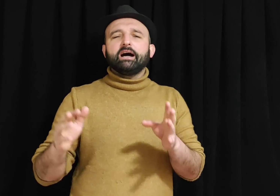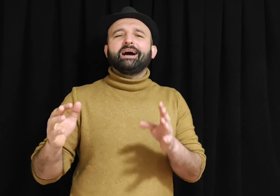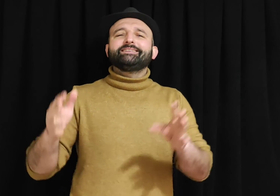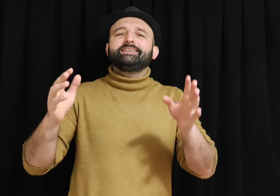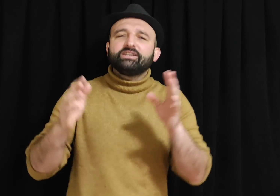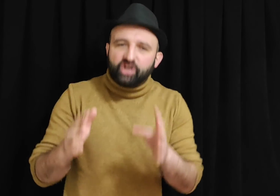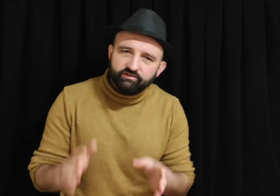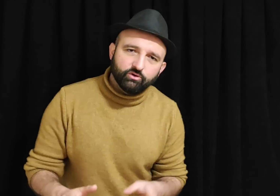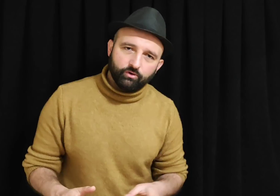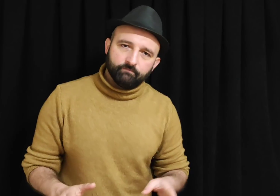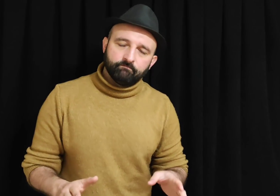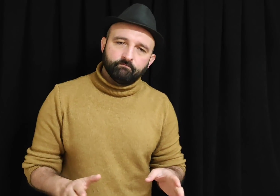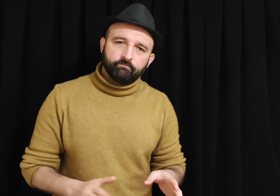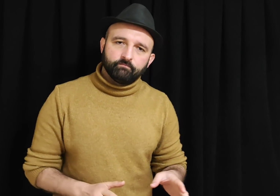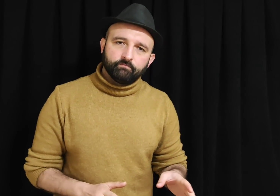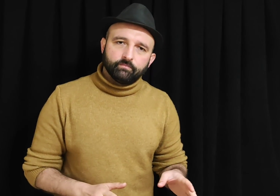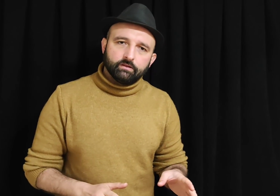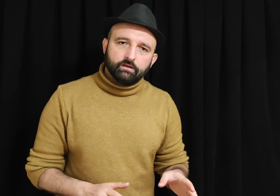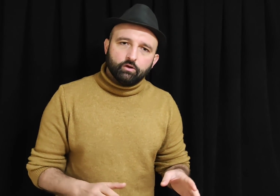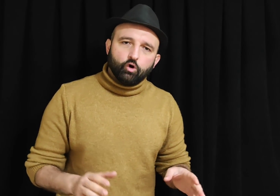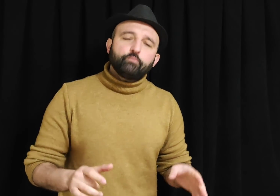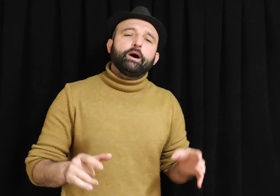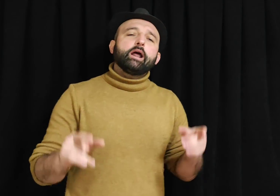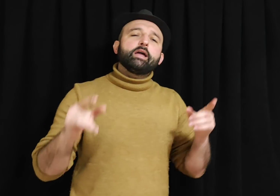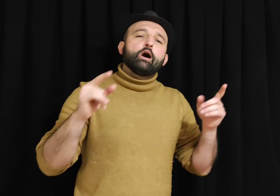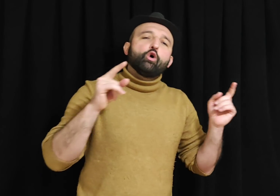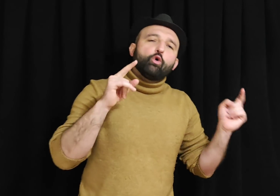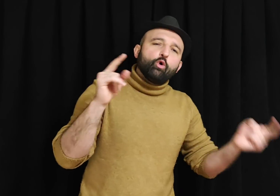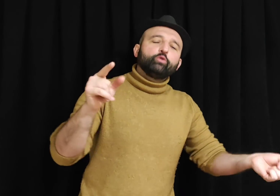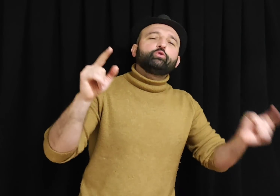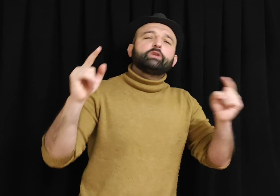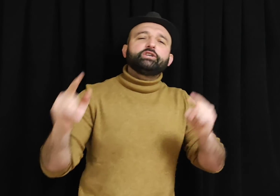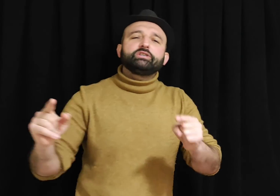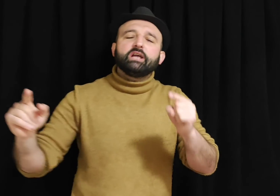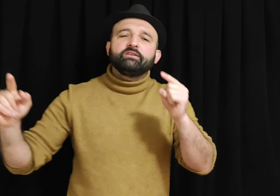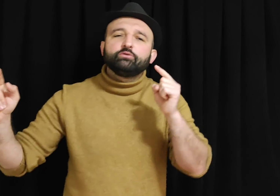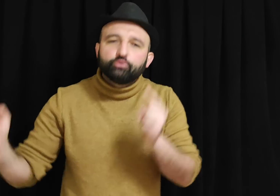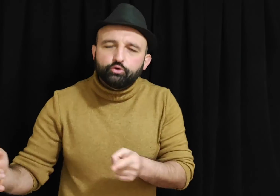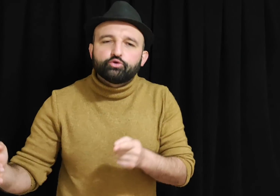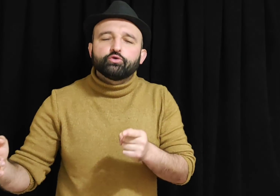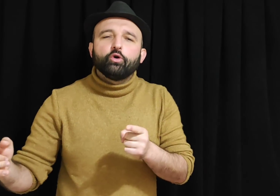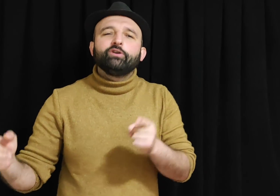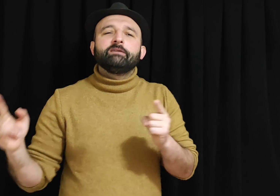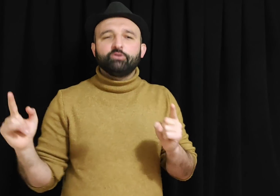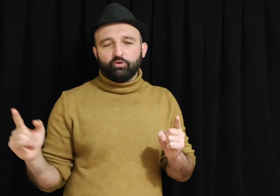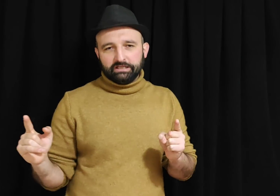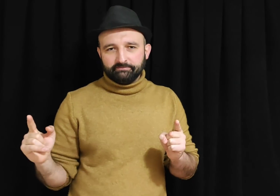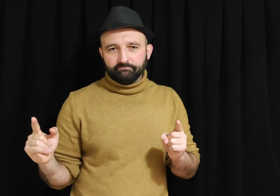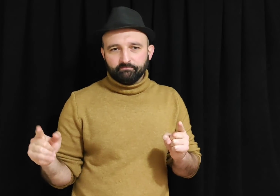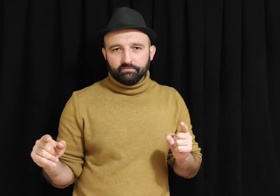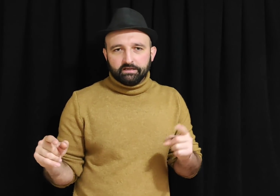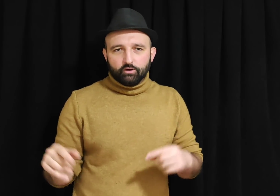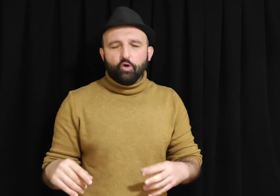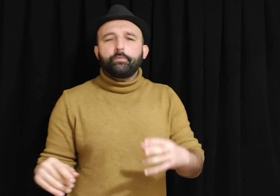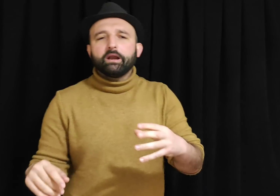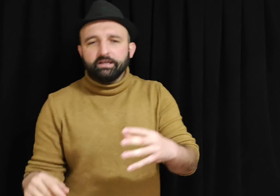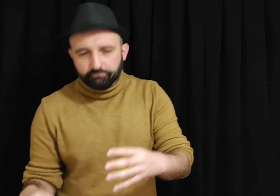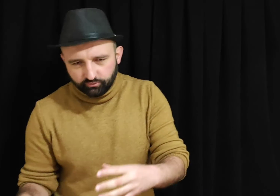adı geçendi o. O paraya onu taşıtan güç önemli olan. O parayı bunun